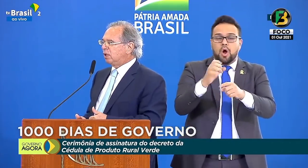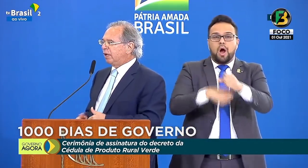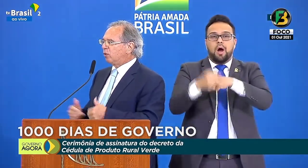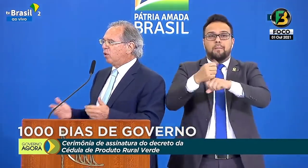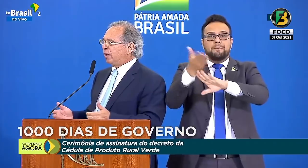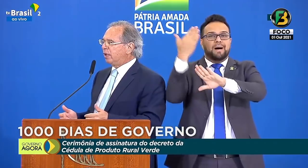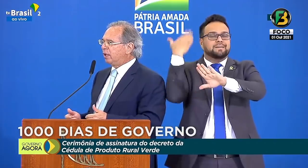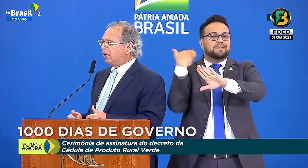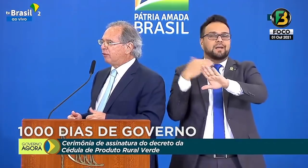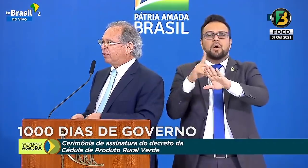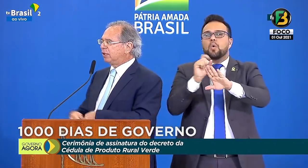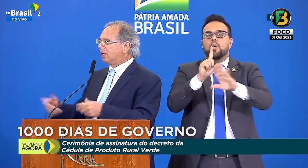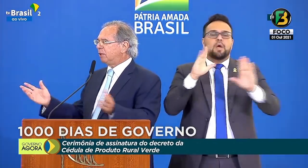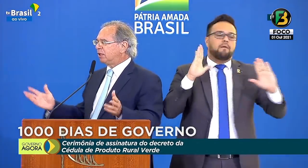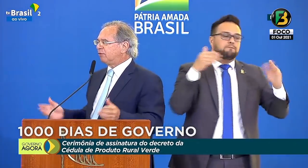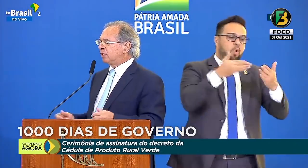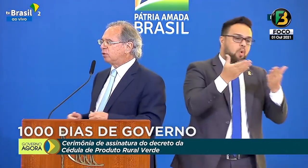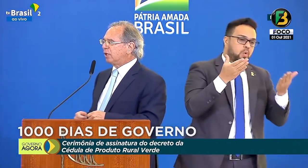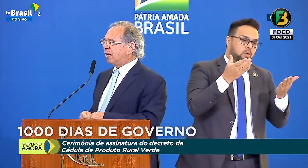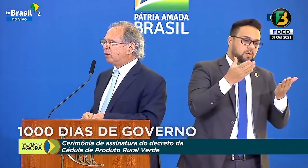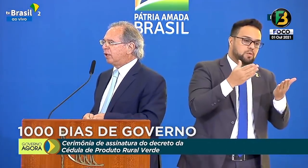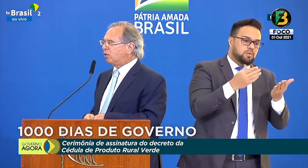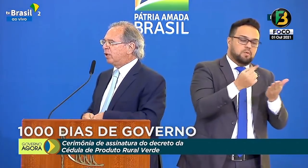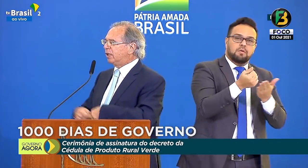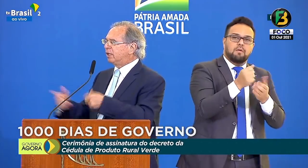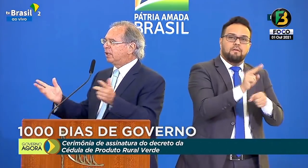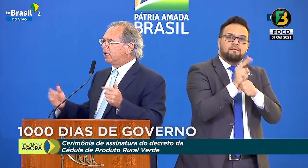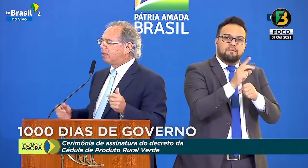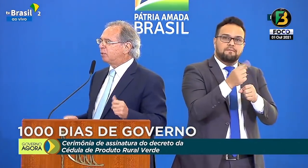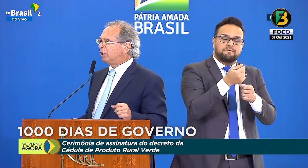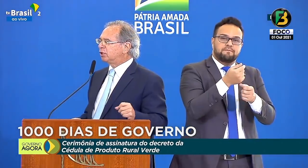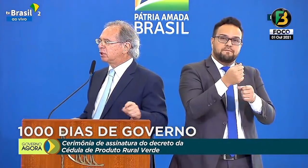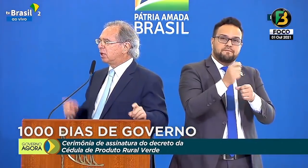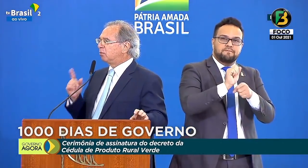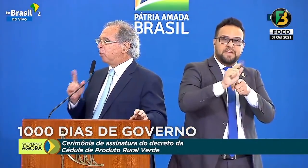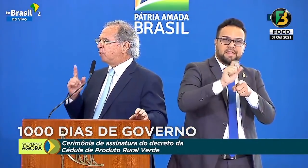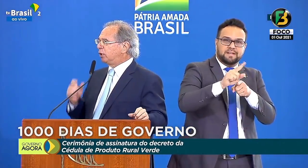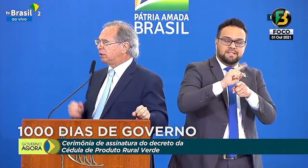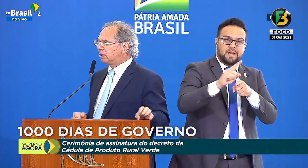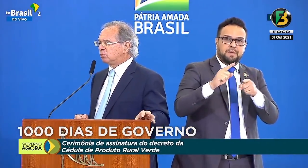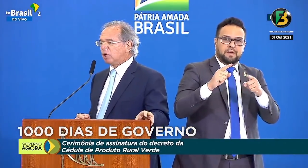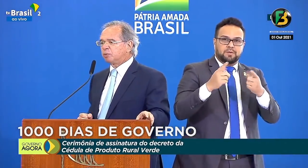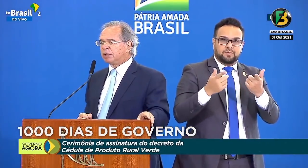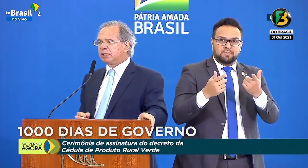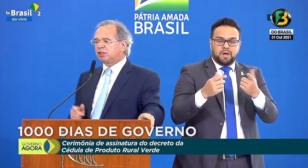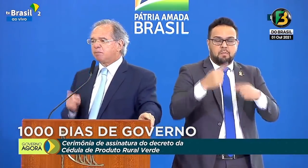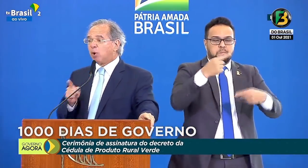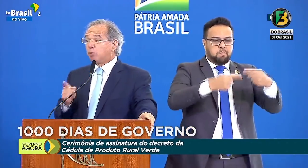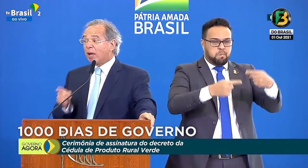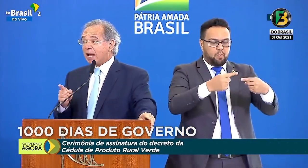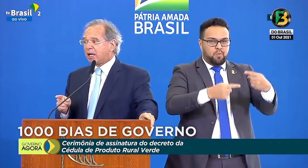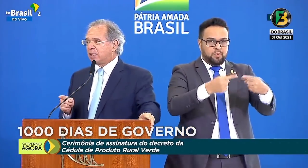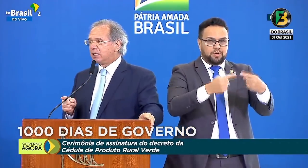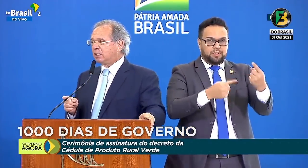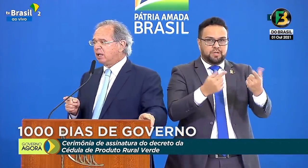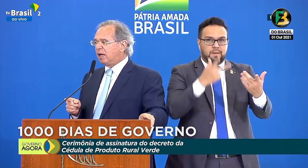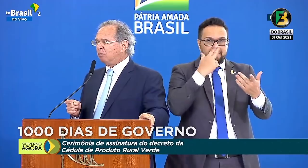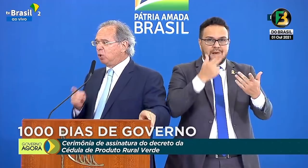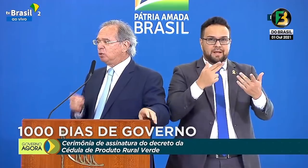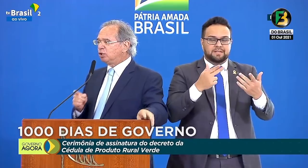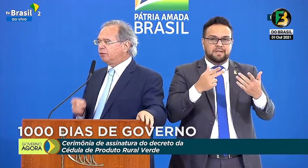passado, recorrer a financiamento inflacionário, recorrer a políticas populistas. O nosso presidente é popular,